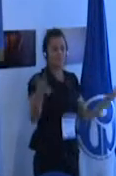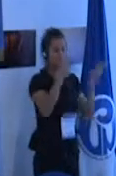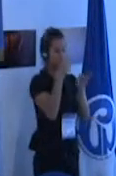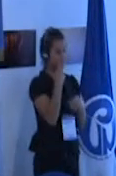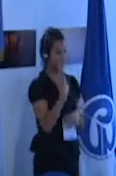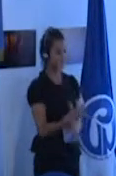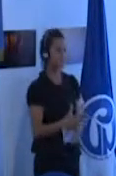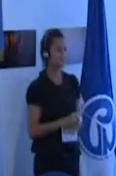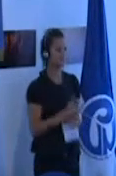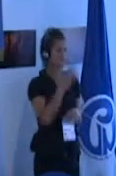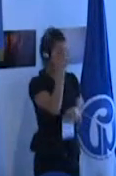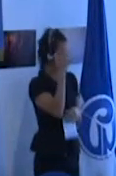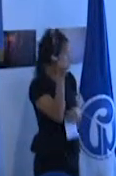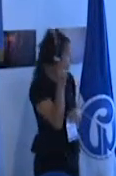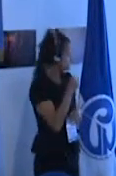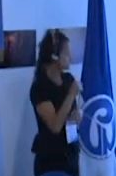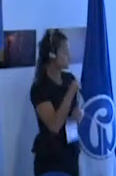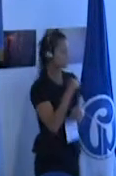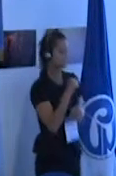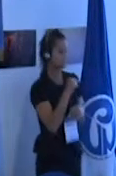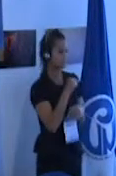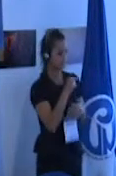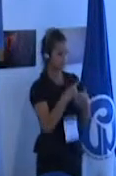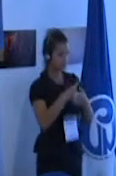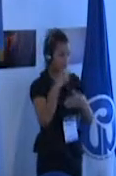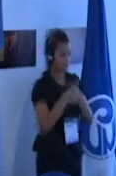finalmente este proyecto puede